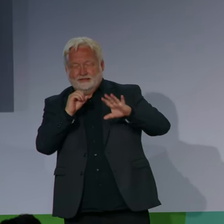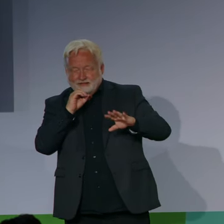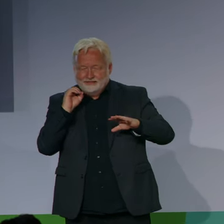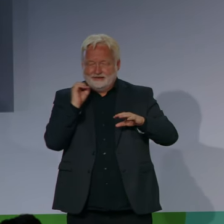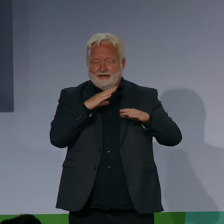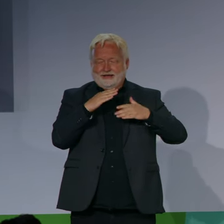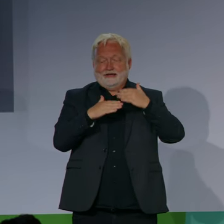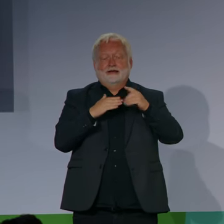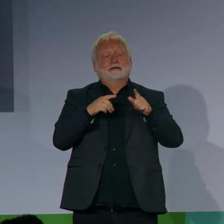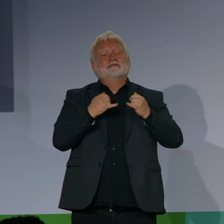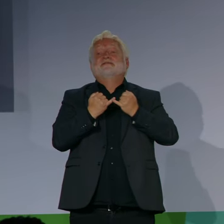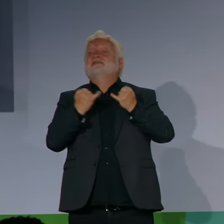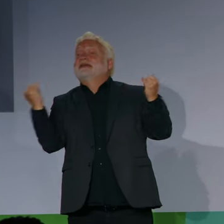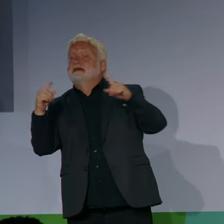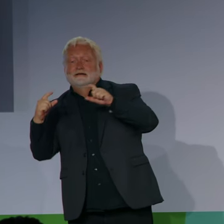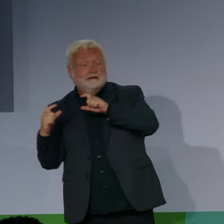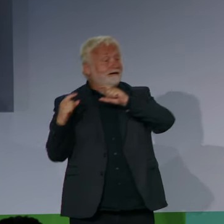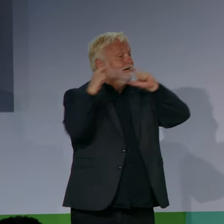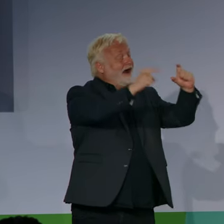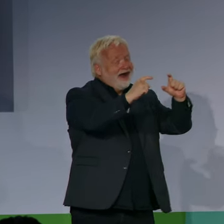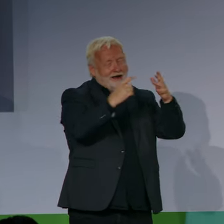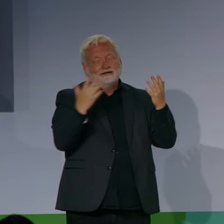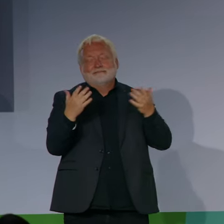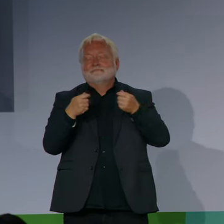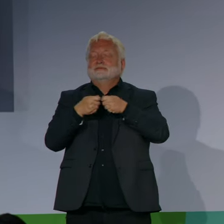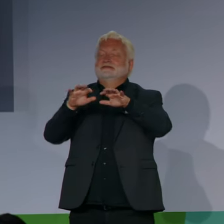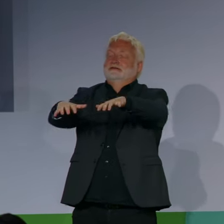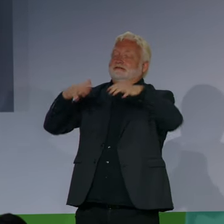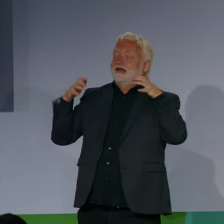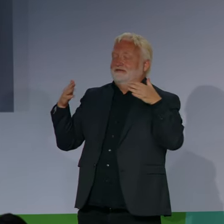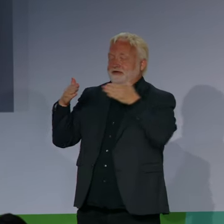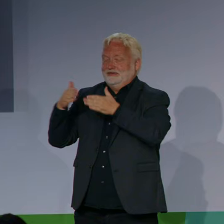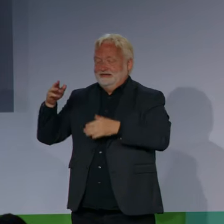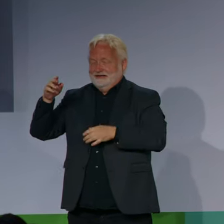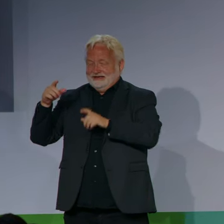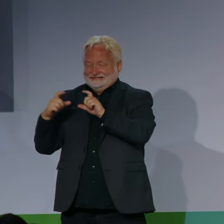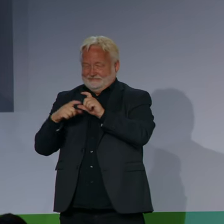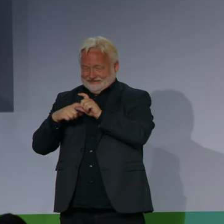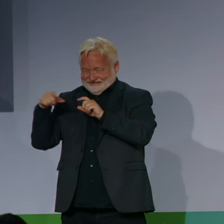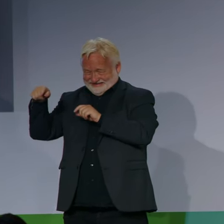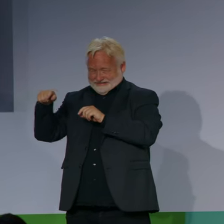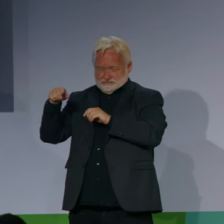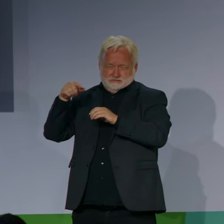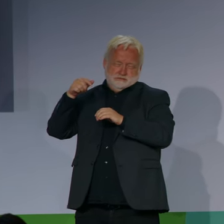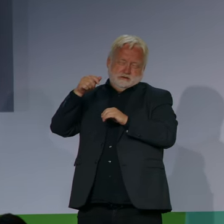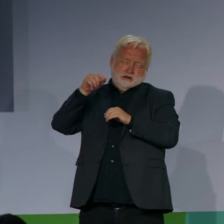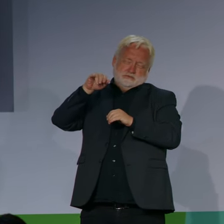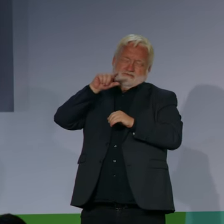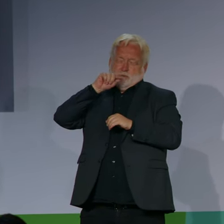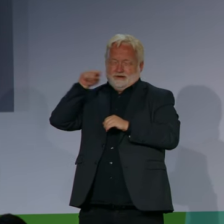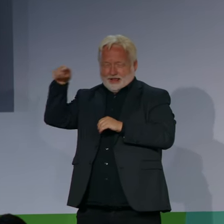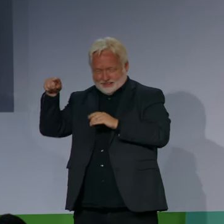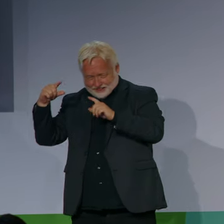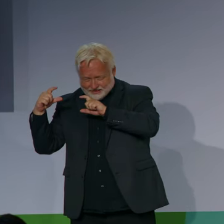damals wie heute, Frauen und Männer, die sich mit ihrem Engagement für die Rechte von Menschen mit Behinderung um die